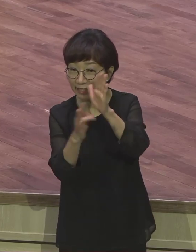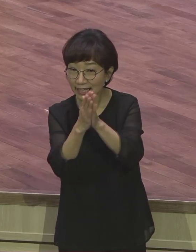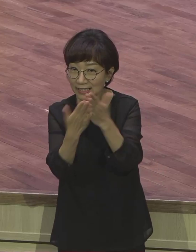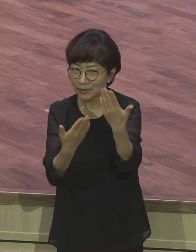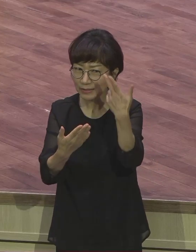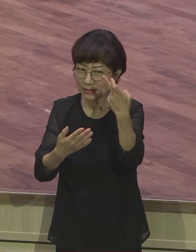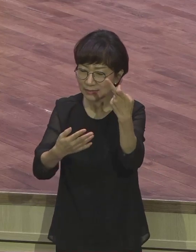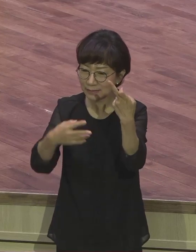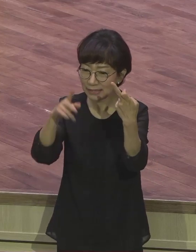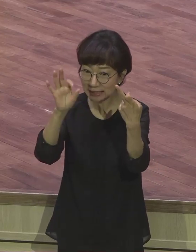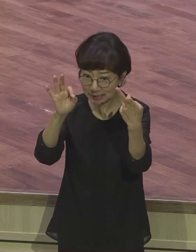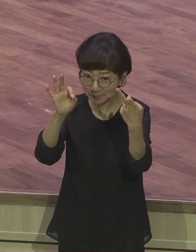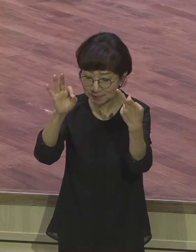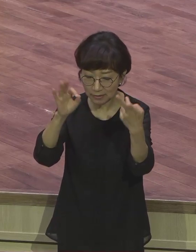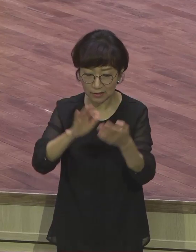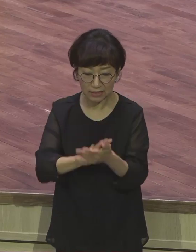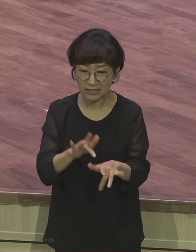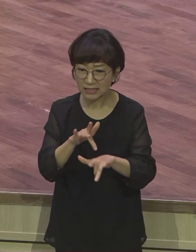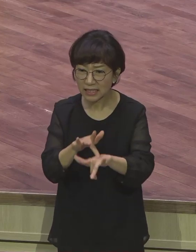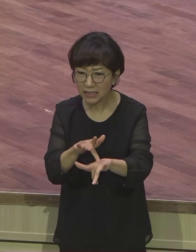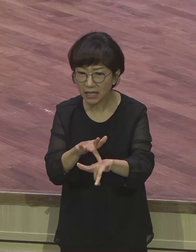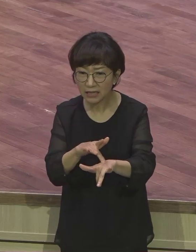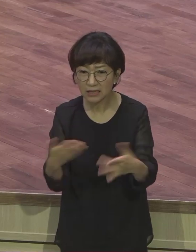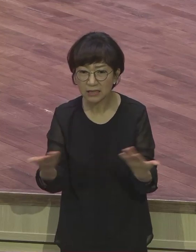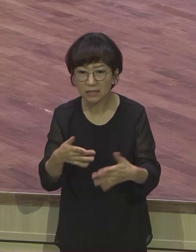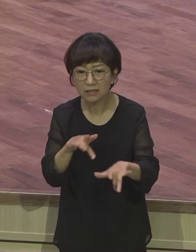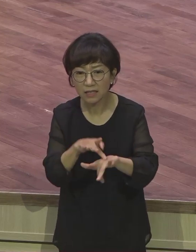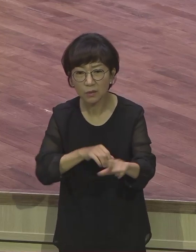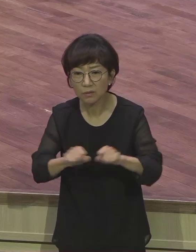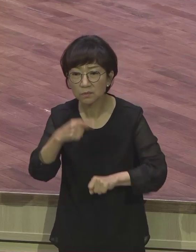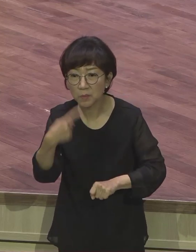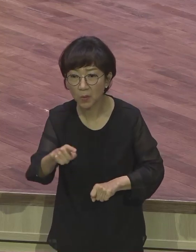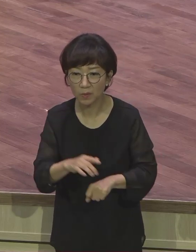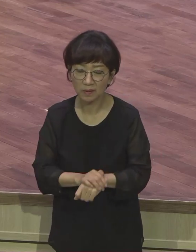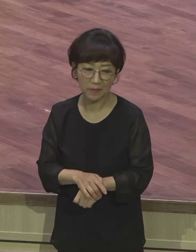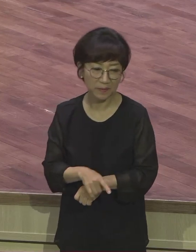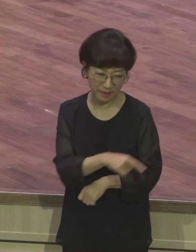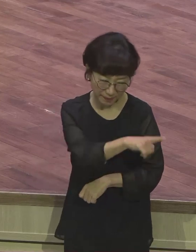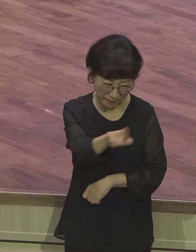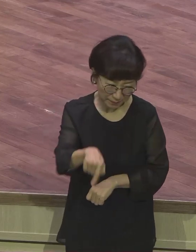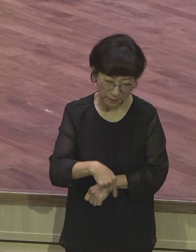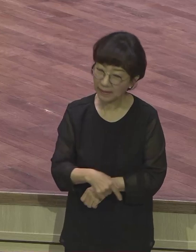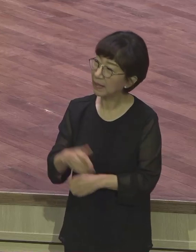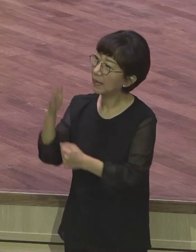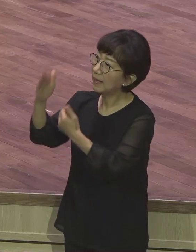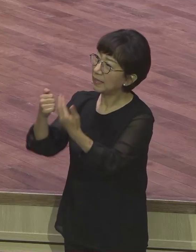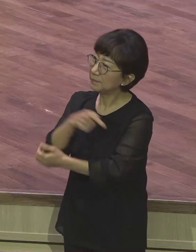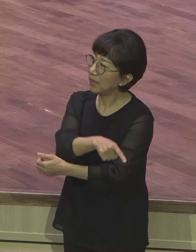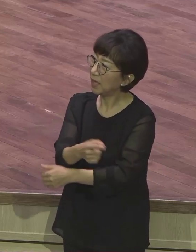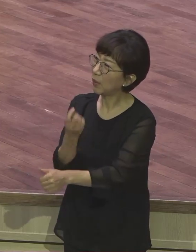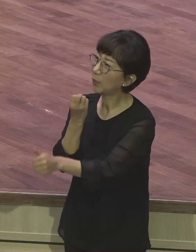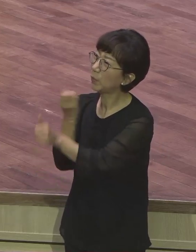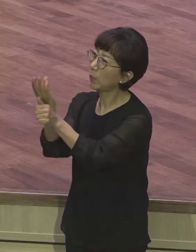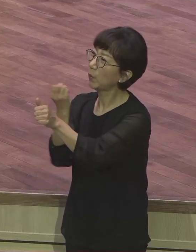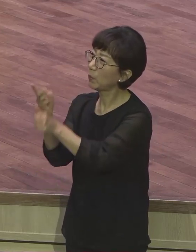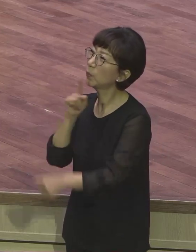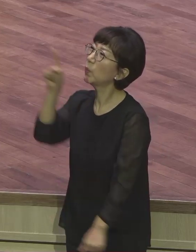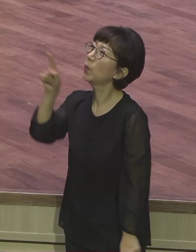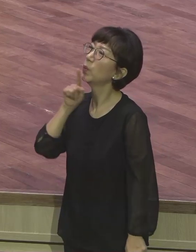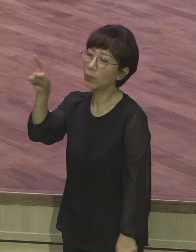사단은 우리를 하나님 앞에서 계속 밤낮 참소한다 그랬어요. 밤낮으로 고발합니다. 이